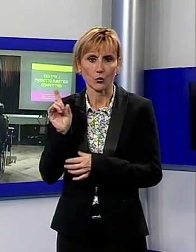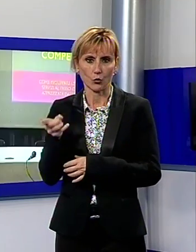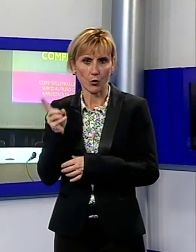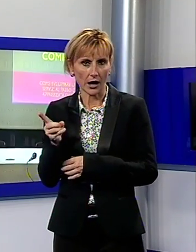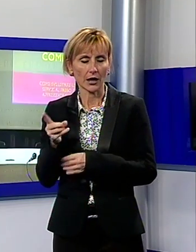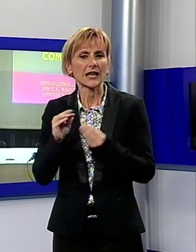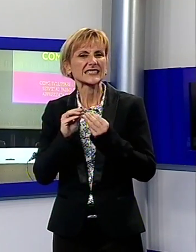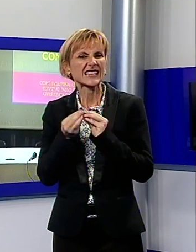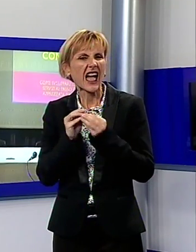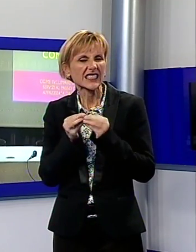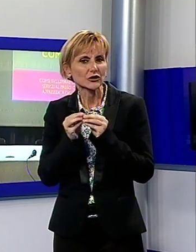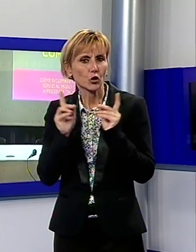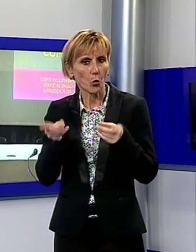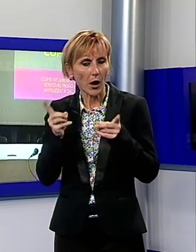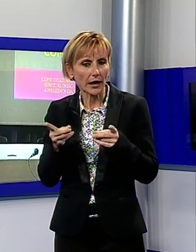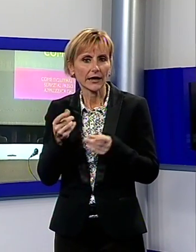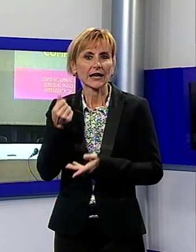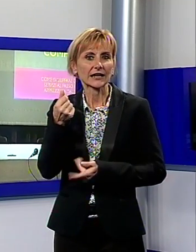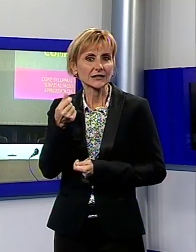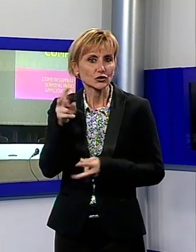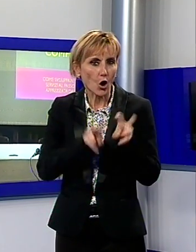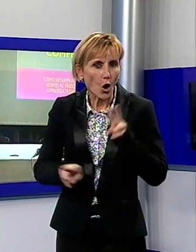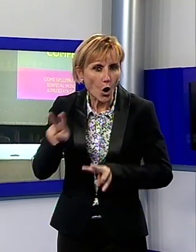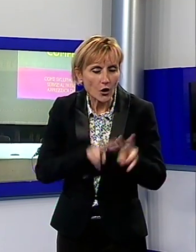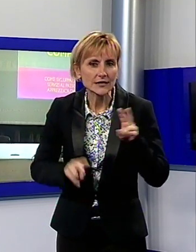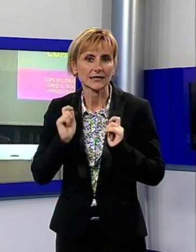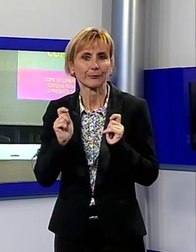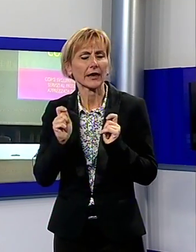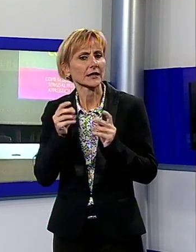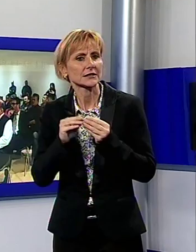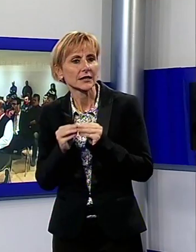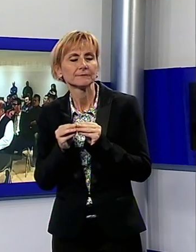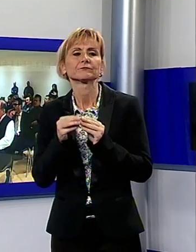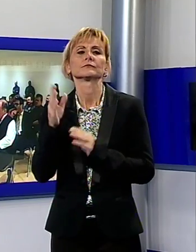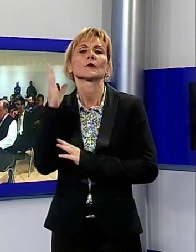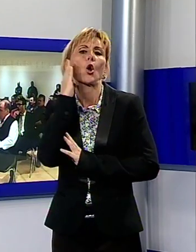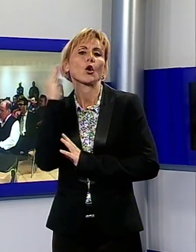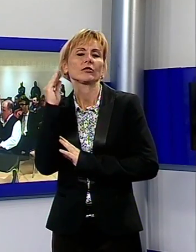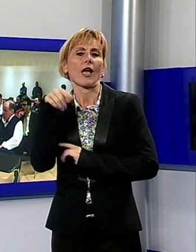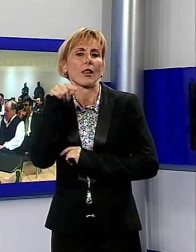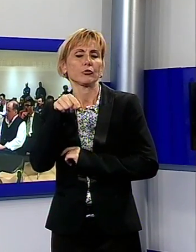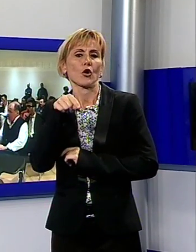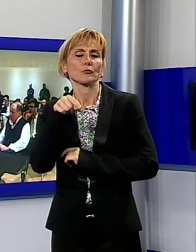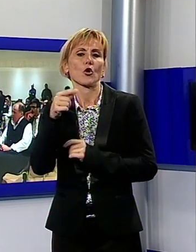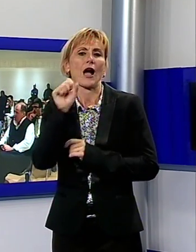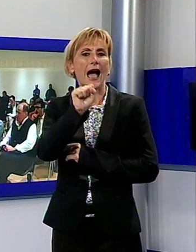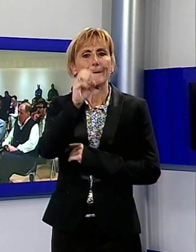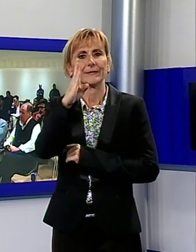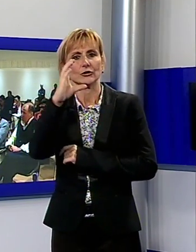ottimizzare risorse e spese? Se ne è parlato all'hotel Bracciotti, all'Educational, organizzato dall'ABC, Associazione Albergatori Balneari